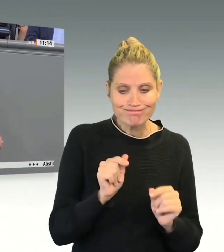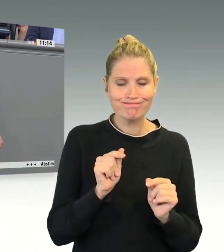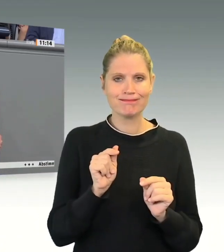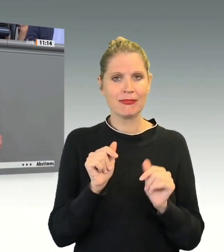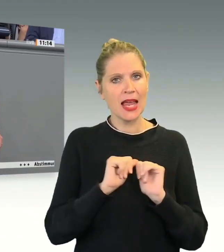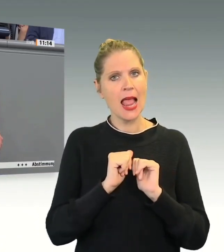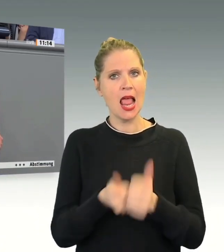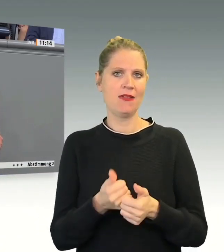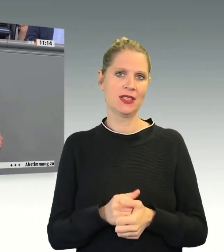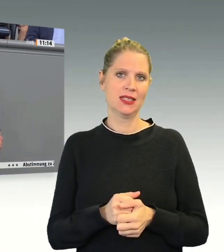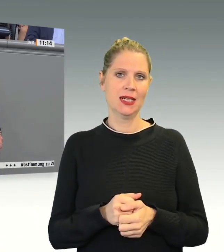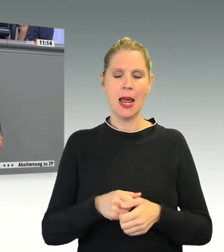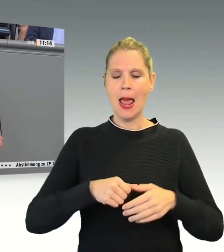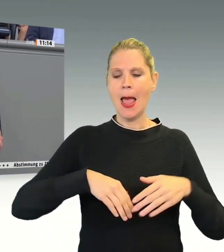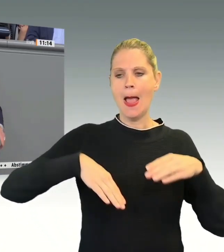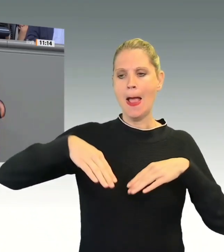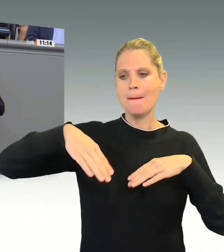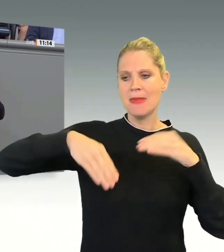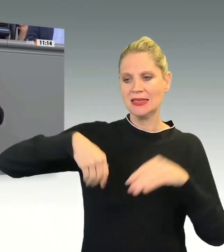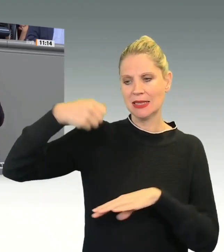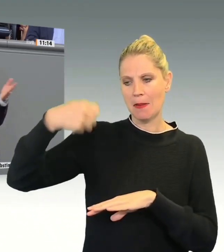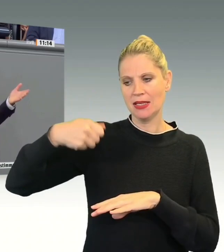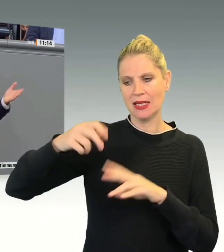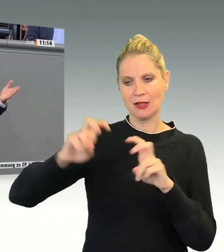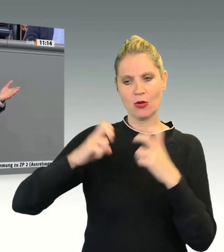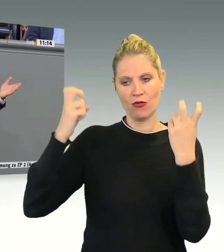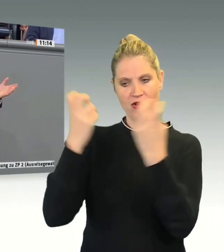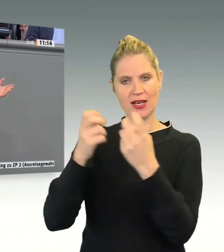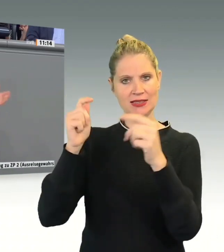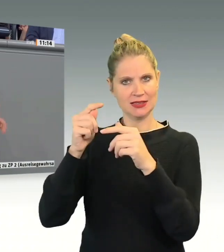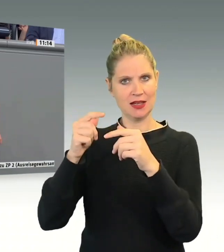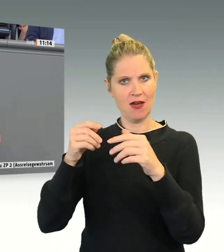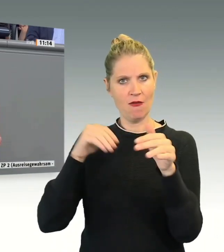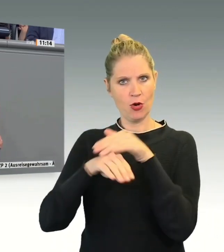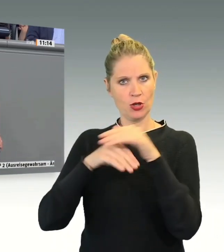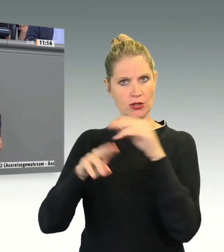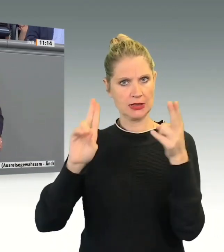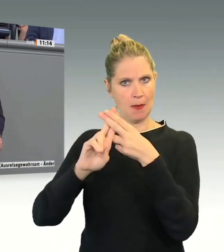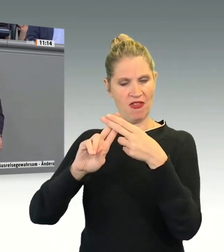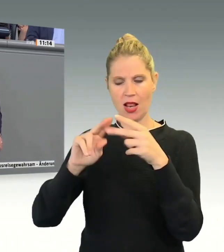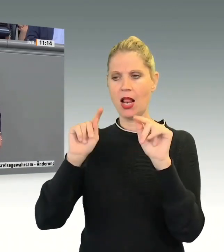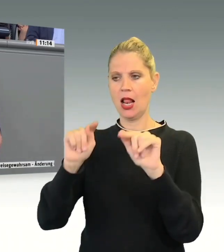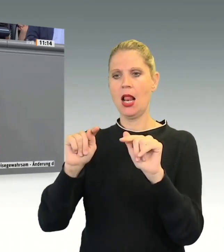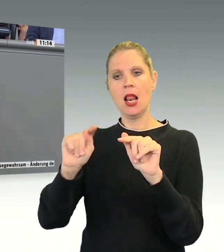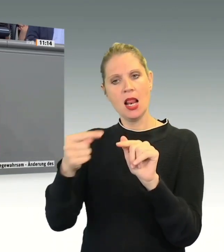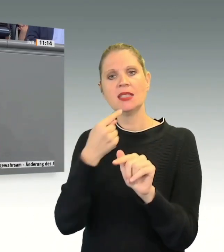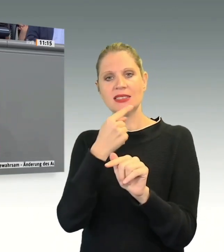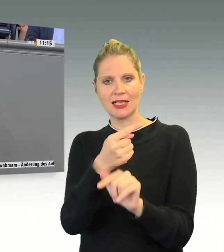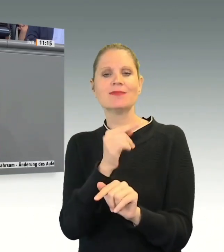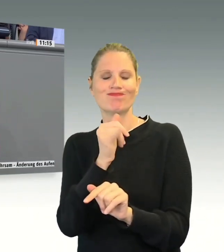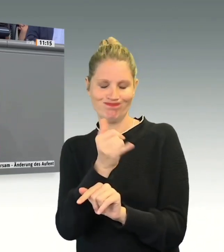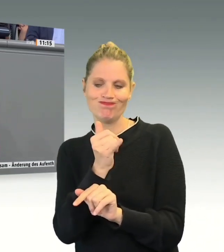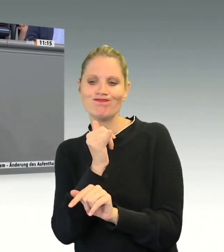Ministerpräsidentenkonferenz im Rahmen dieses Flüchtlingsgipfelchen, wo es ja nicht viele Ergebnisse gab, ja auch festgestellt, dass